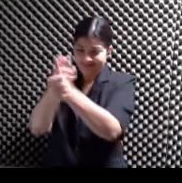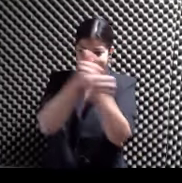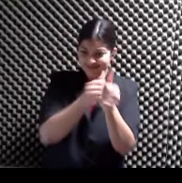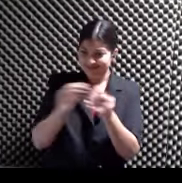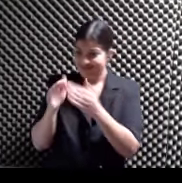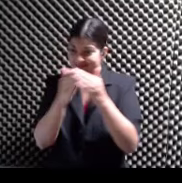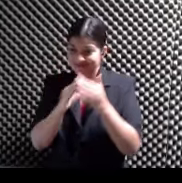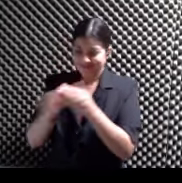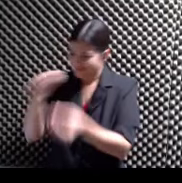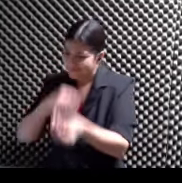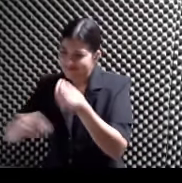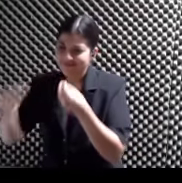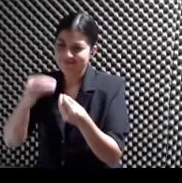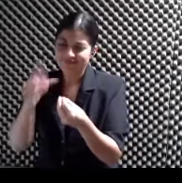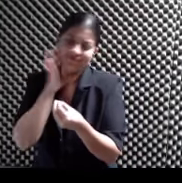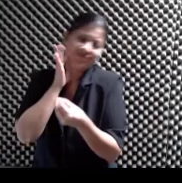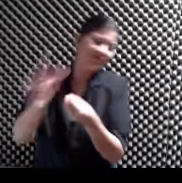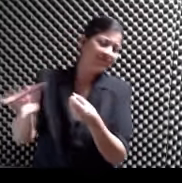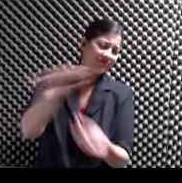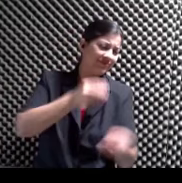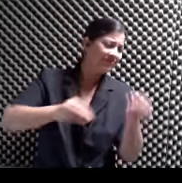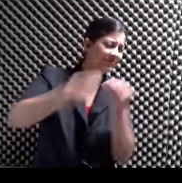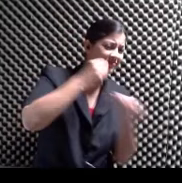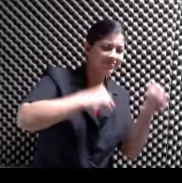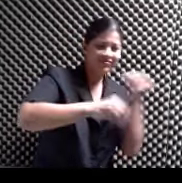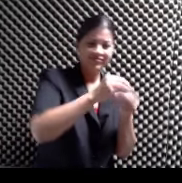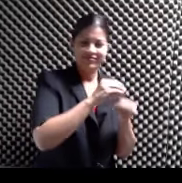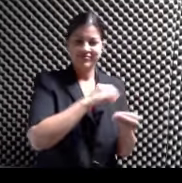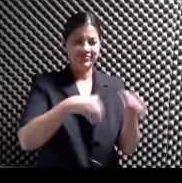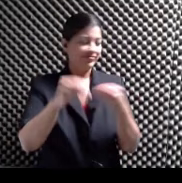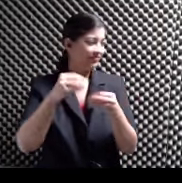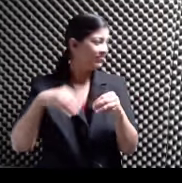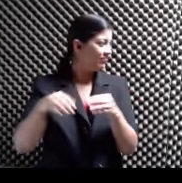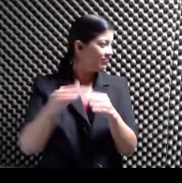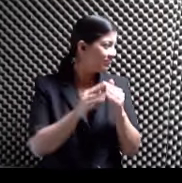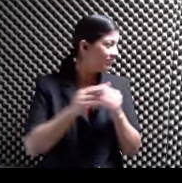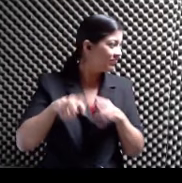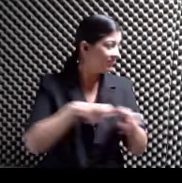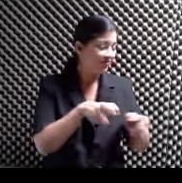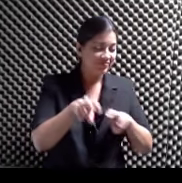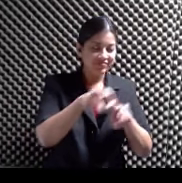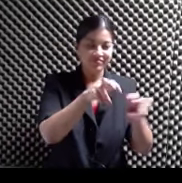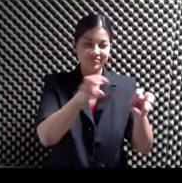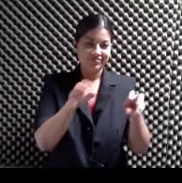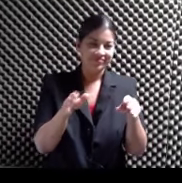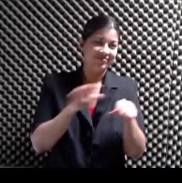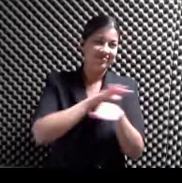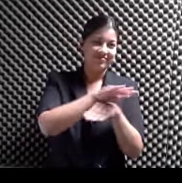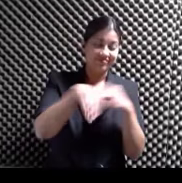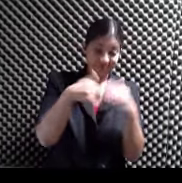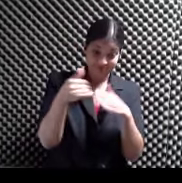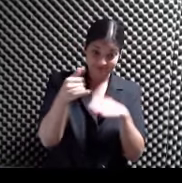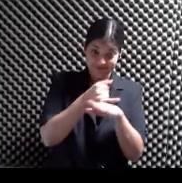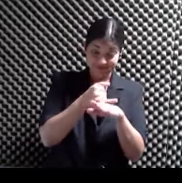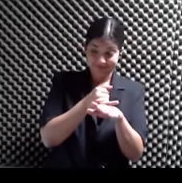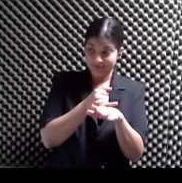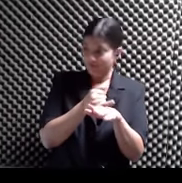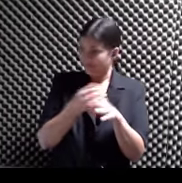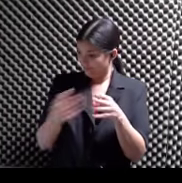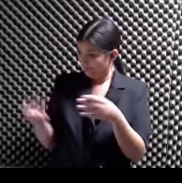Ponce las quenetas Ociones Boquerón Mayagüebra Sojita Y vayamos en el chicharón Acompáñalo con 4G LTE